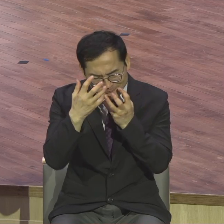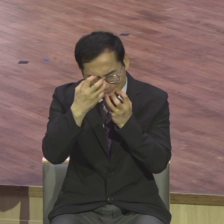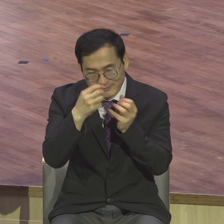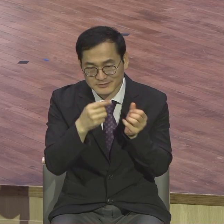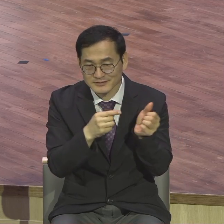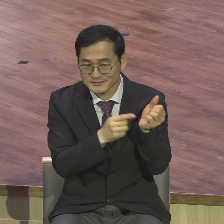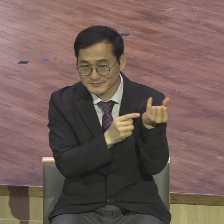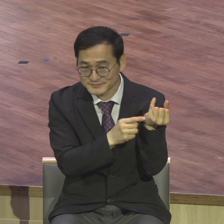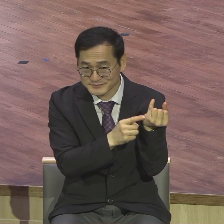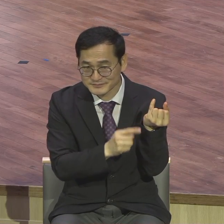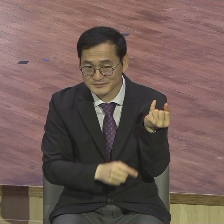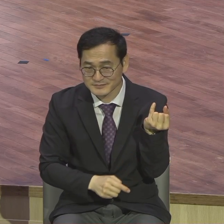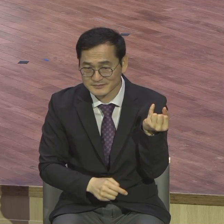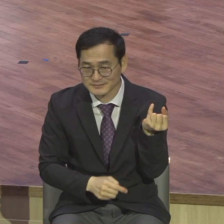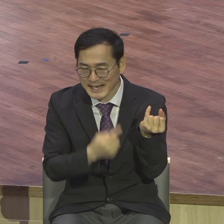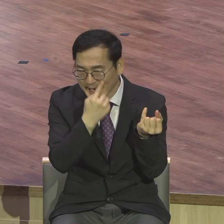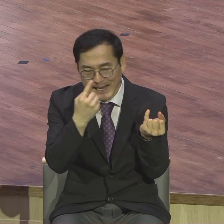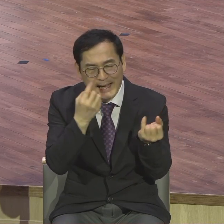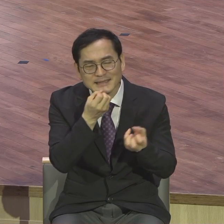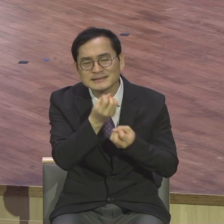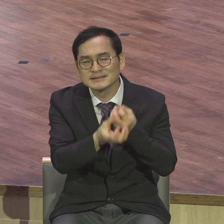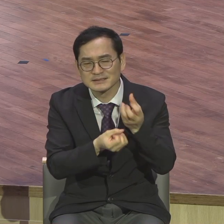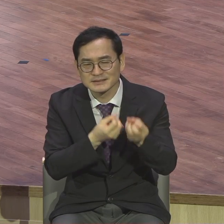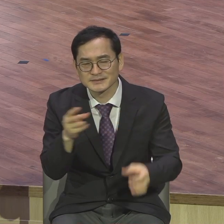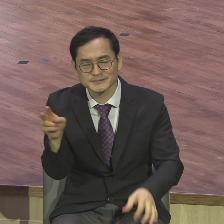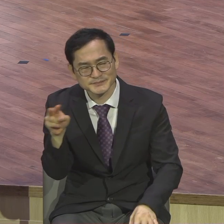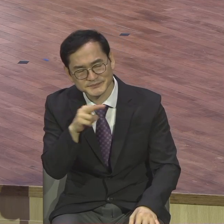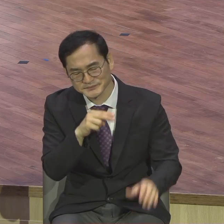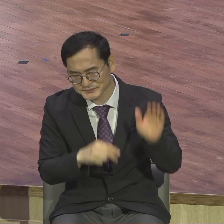그 프로그램을 다 앉아서 다 봤습니다